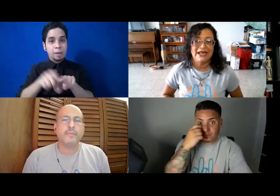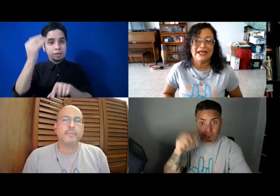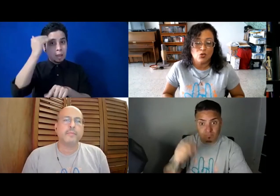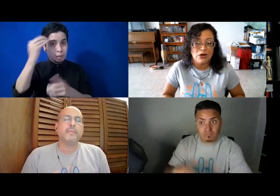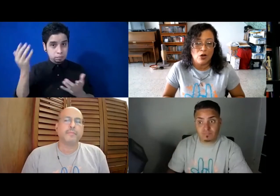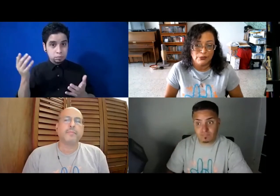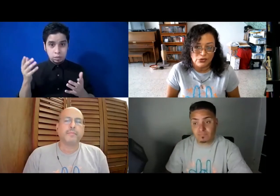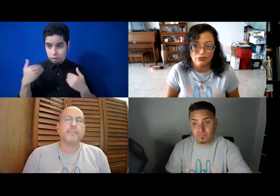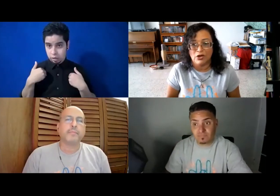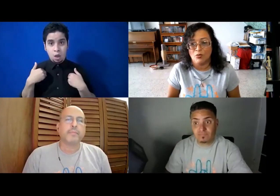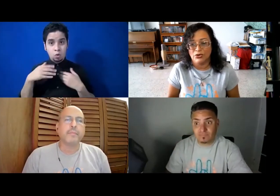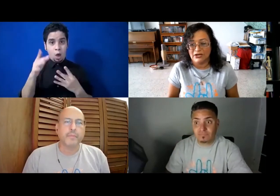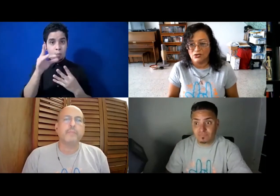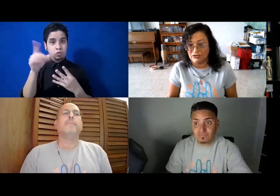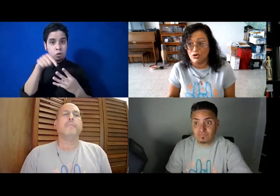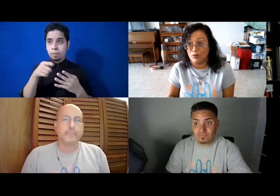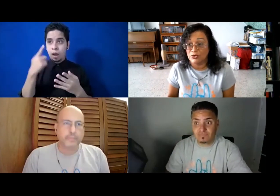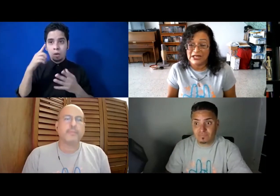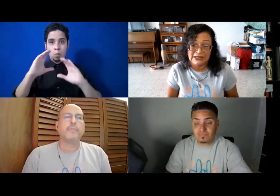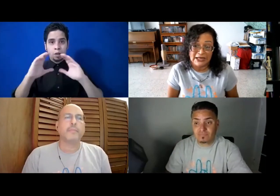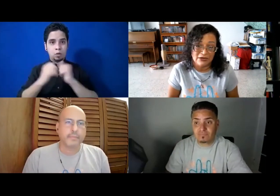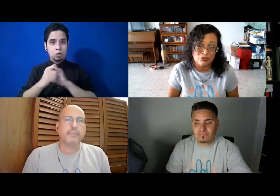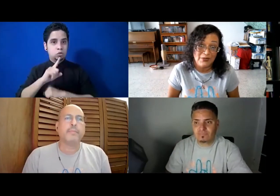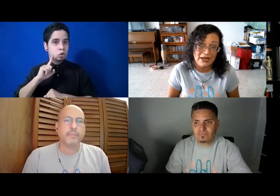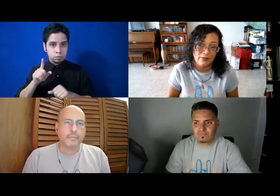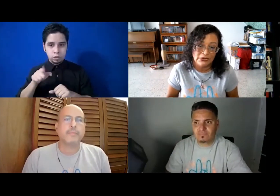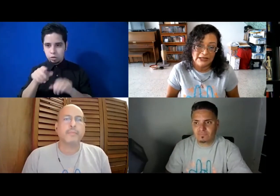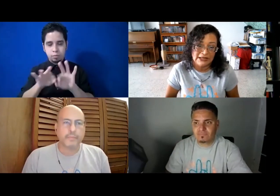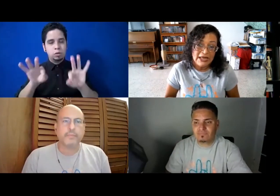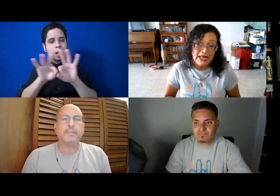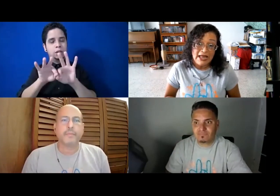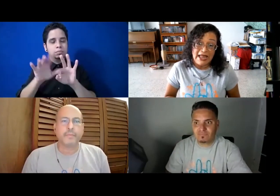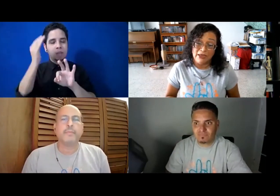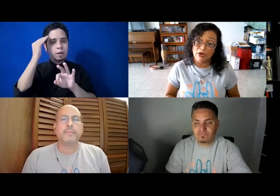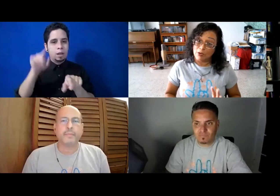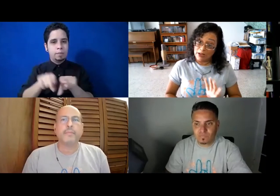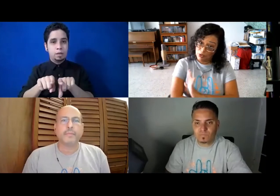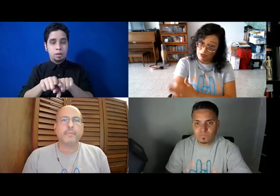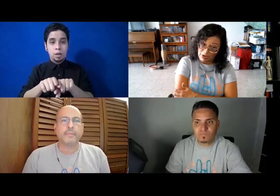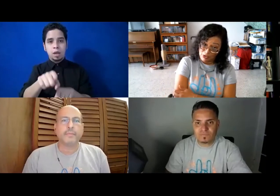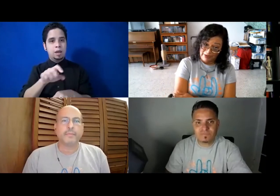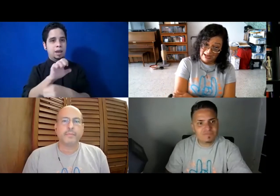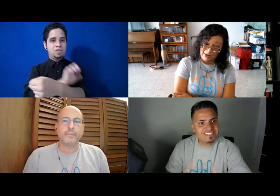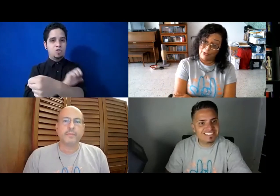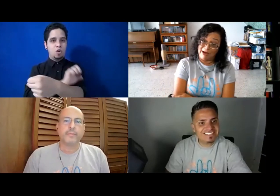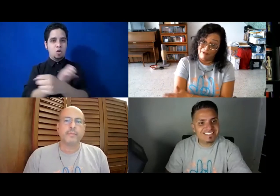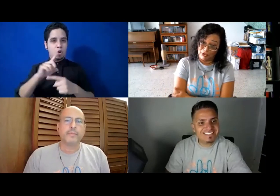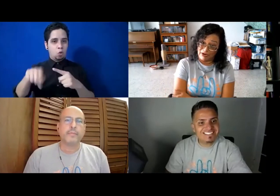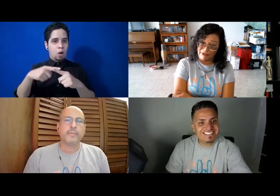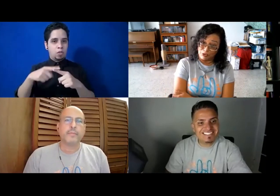es una opción de comunicación, que eso es lo importante aquí, eso es bien importante. Genio, ¿y cuándo veré nuevas fotografías